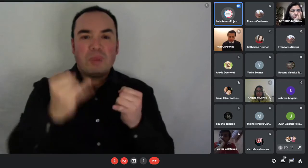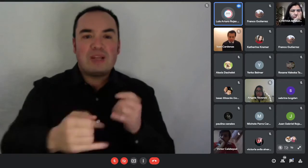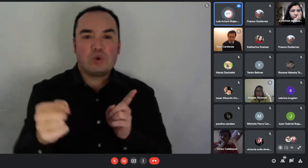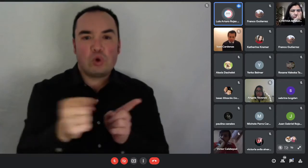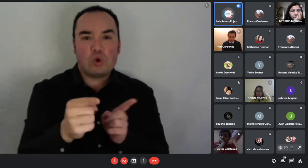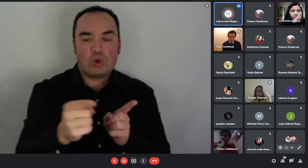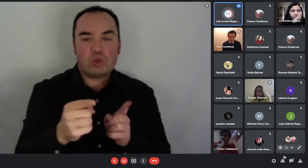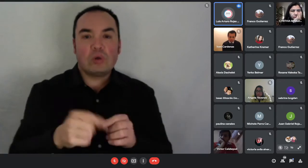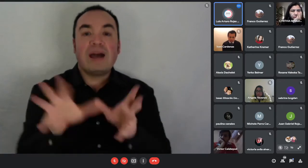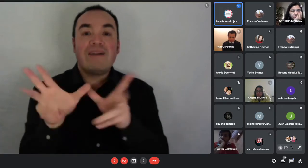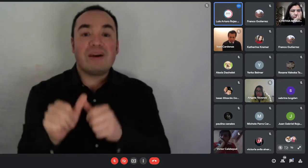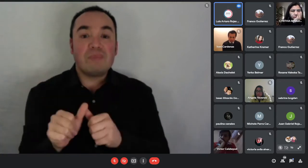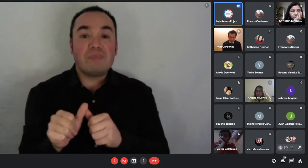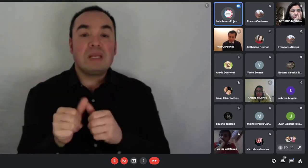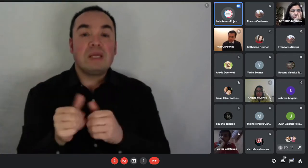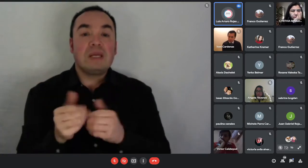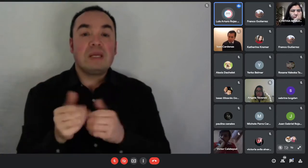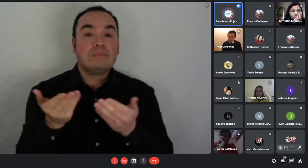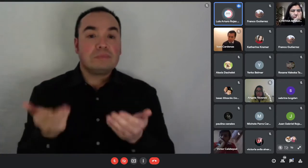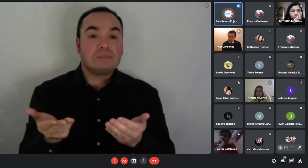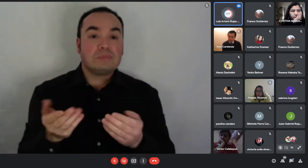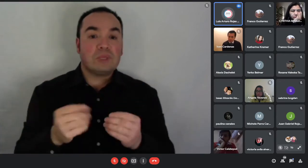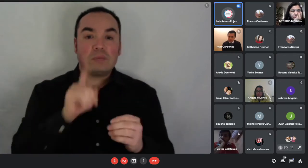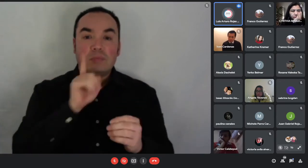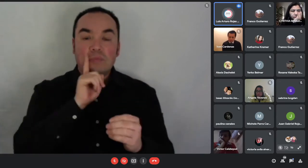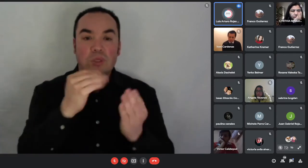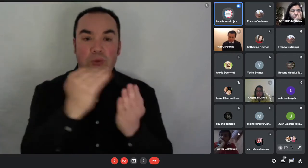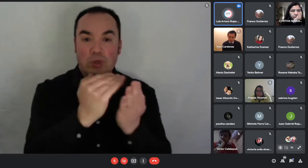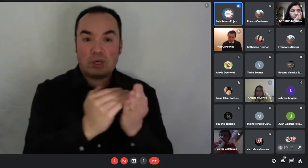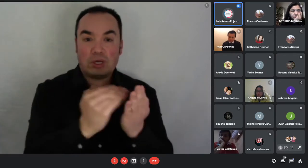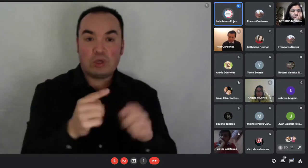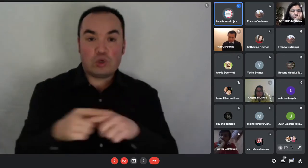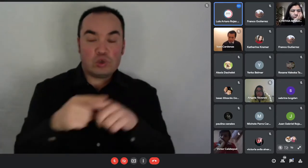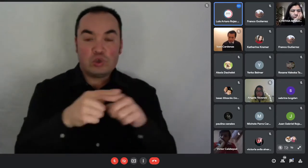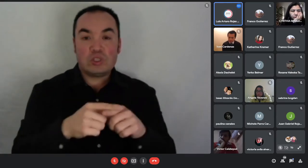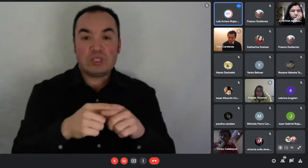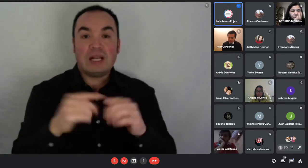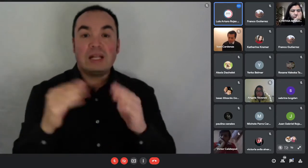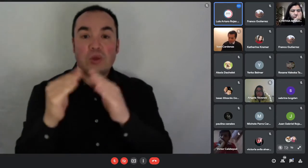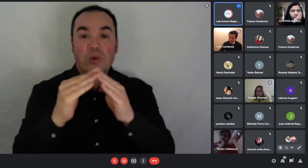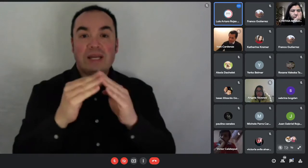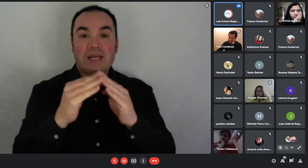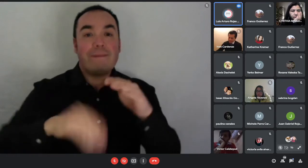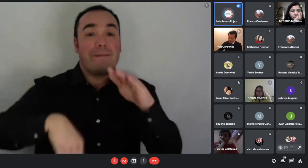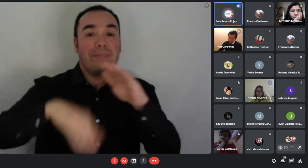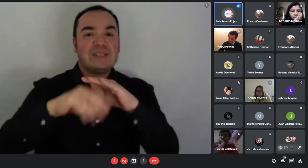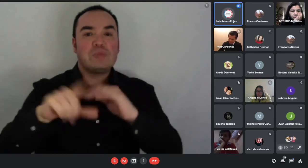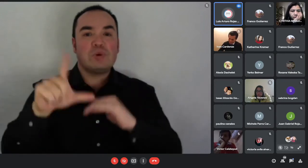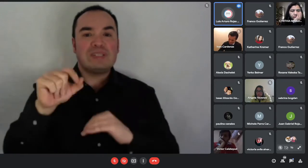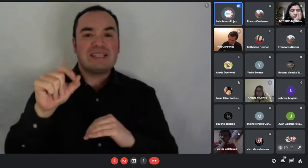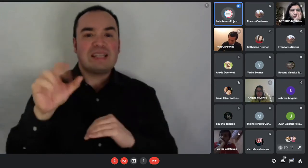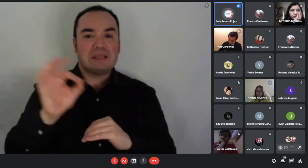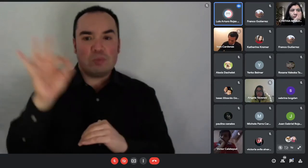de hogares hasta el 70%. Ahora, ojo que en el subsidio de arriendo, en el subsidio de arriendo,